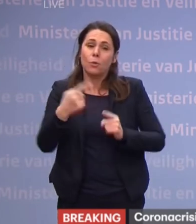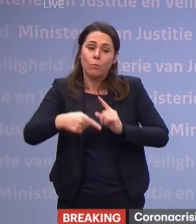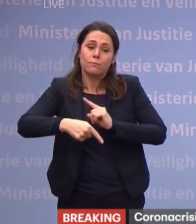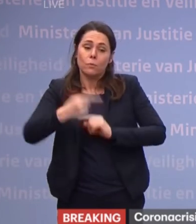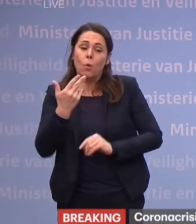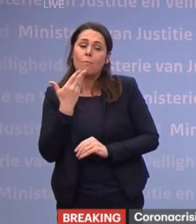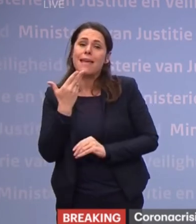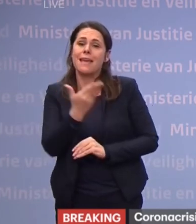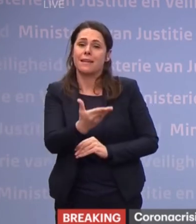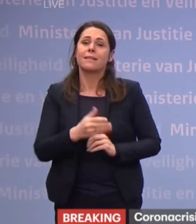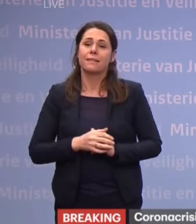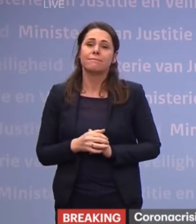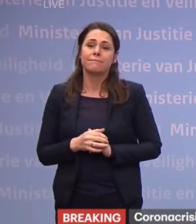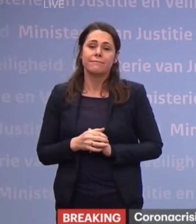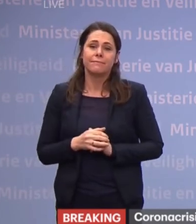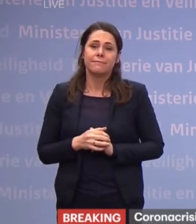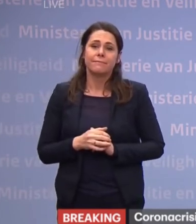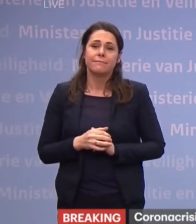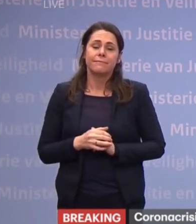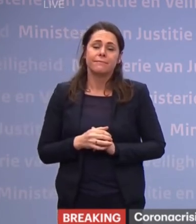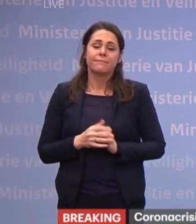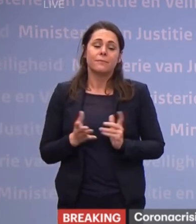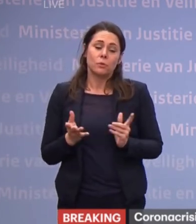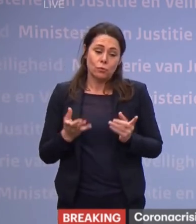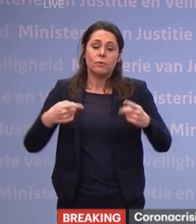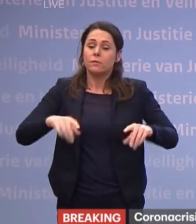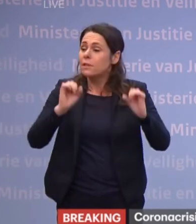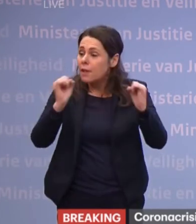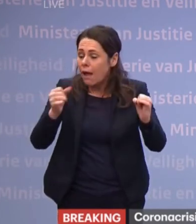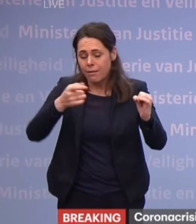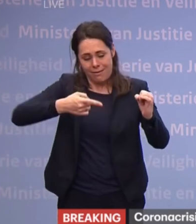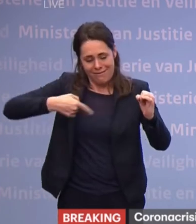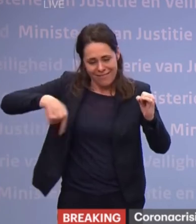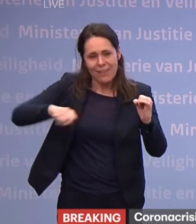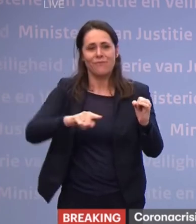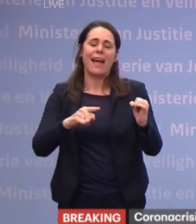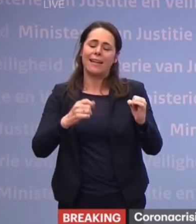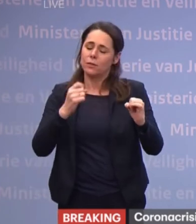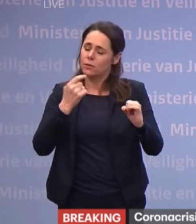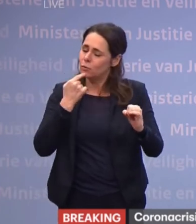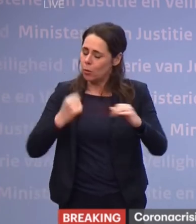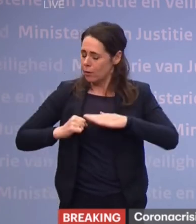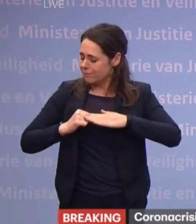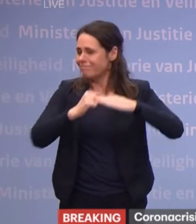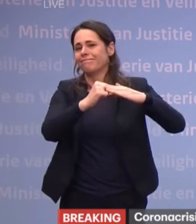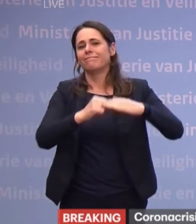vragen. Waar dat maar mogelijk is, zullen we hen uiteraard daarin ondersteunen.